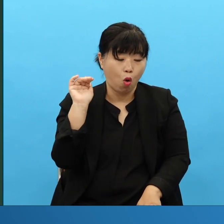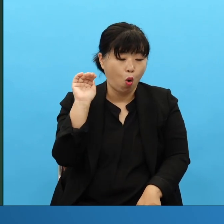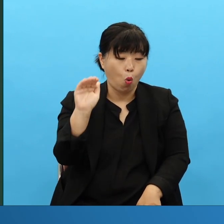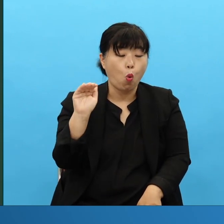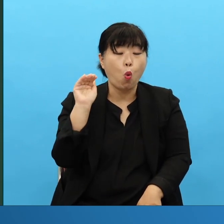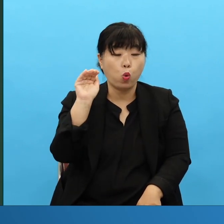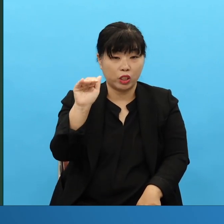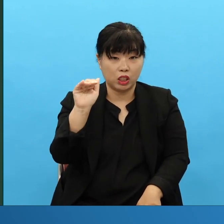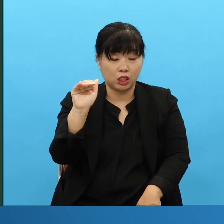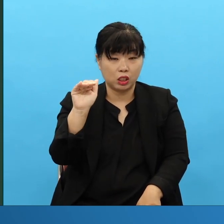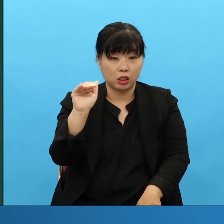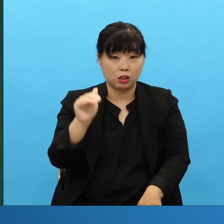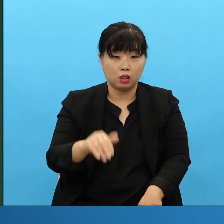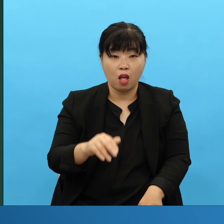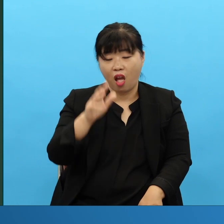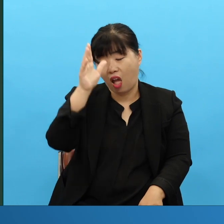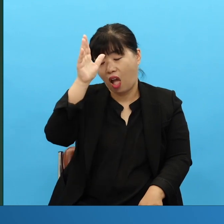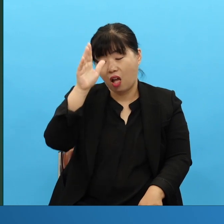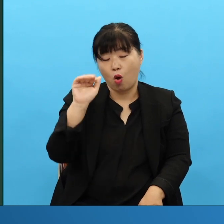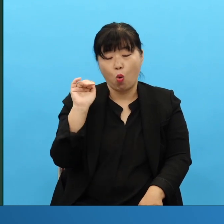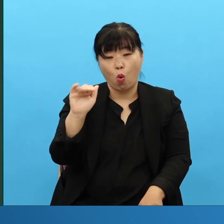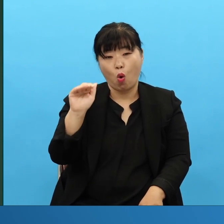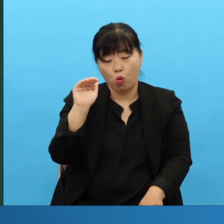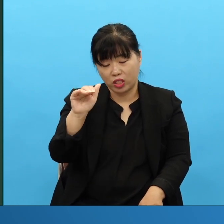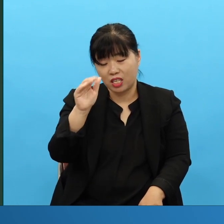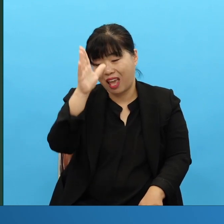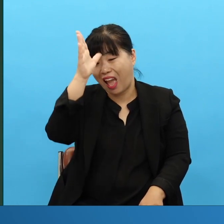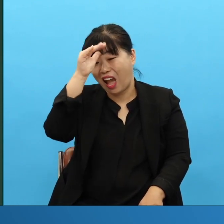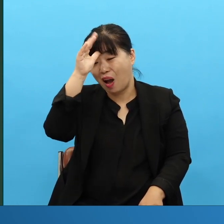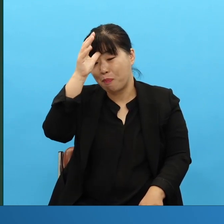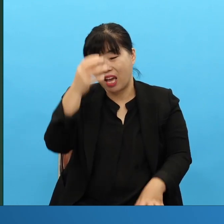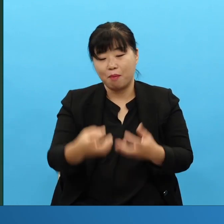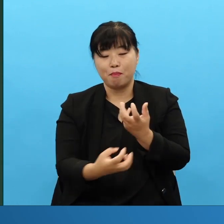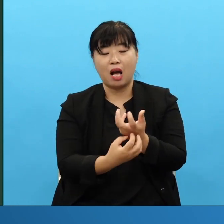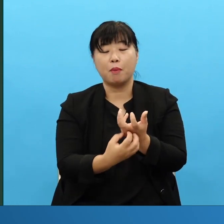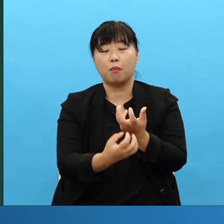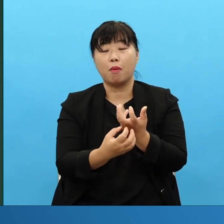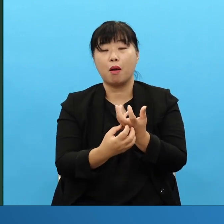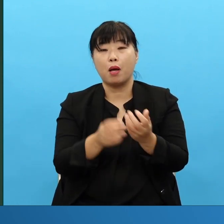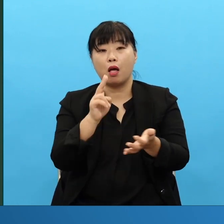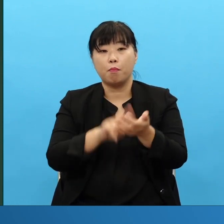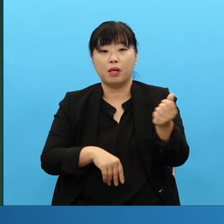누가 그 차 대는 오리 백성 먹겠어 불산에서 한번 가줬다니까요